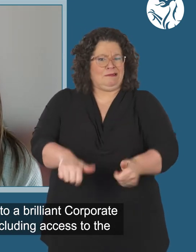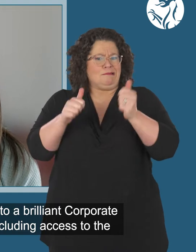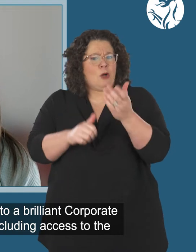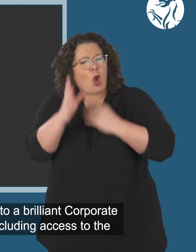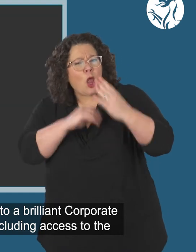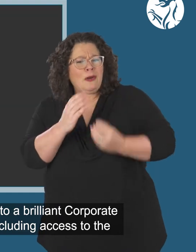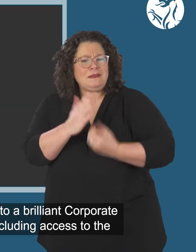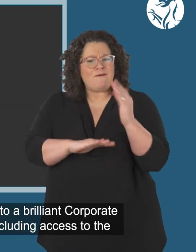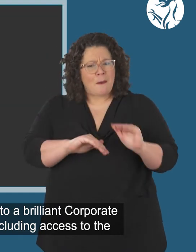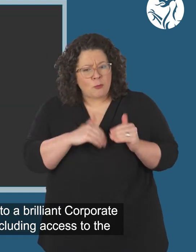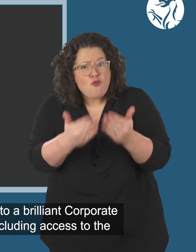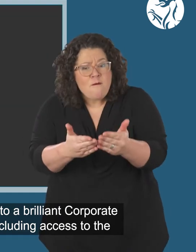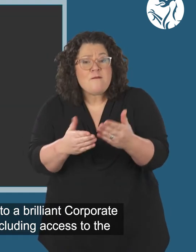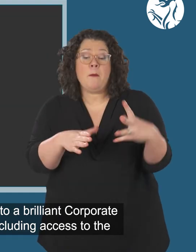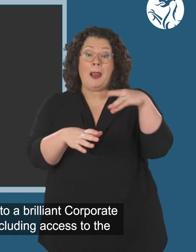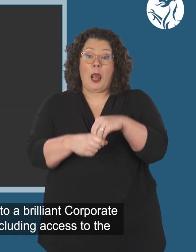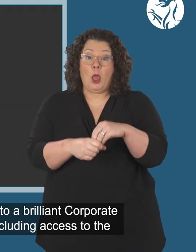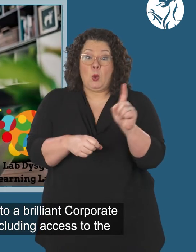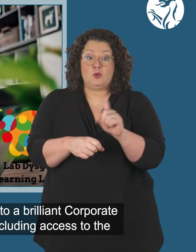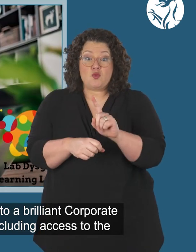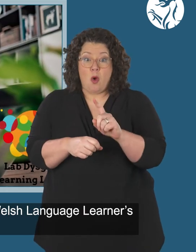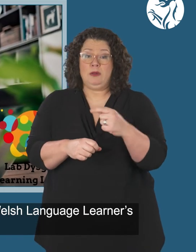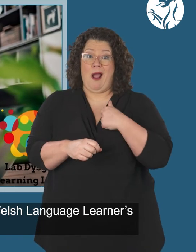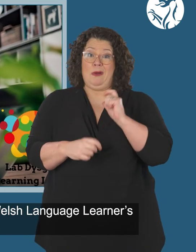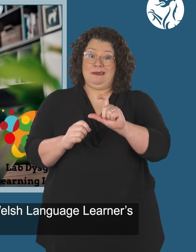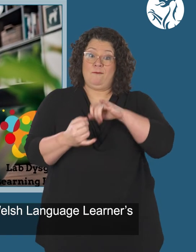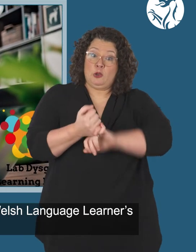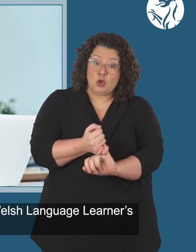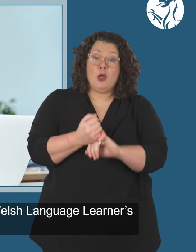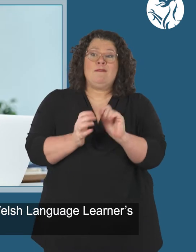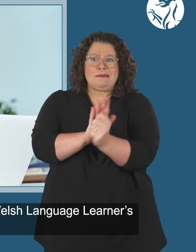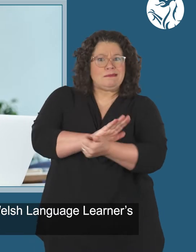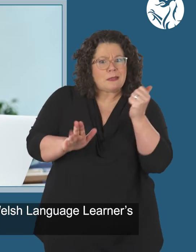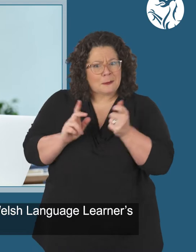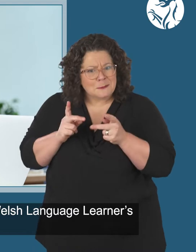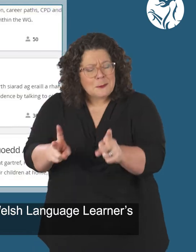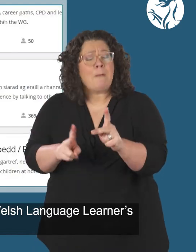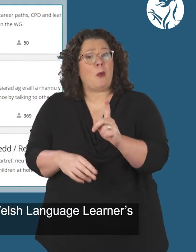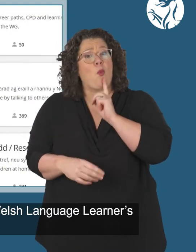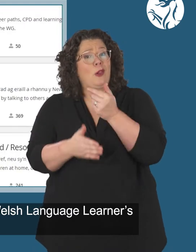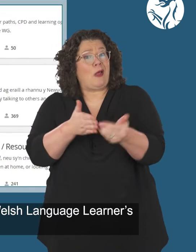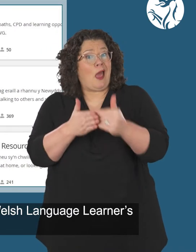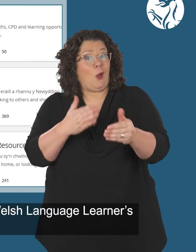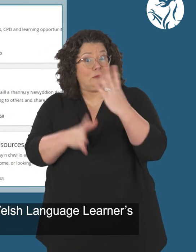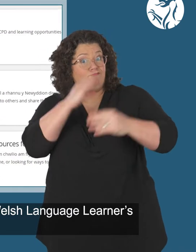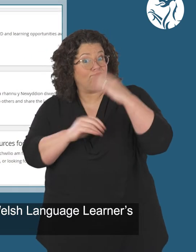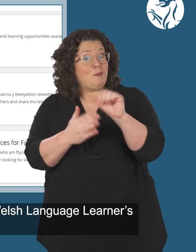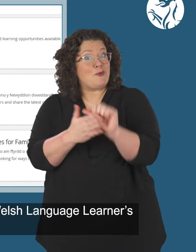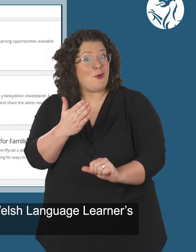to a brilliant corporate learning and development offer, including access to the civil service talent schemes and a Welsh language learners programme.